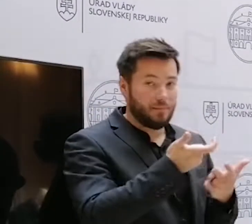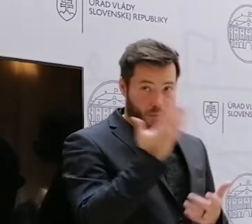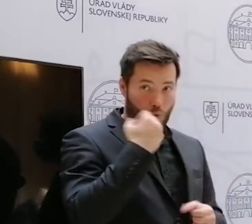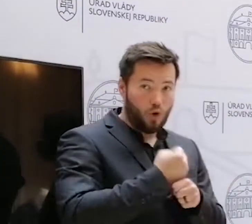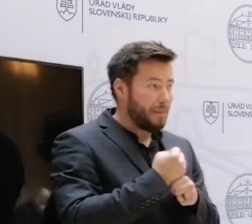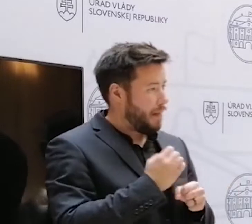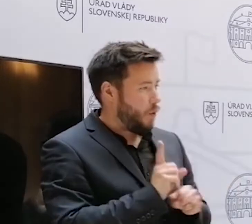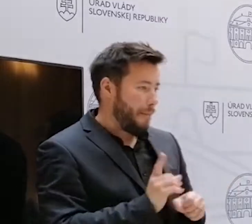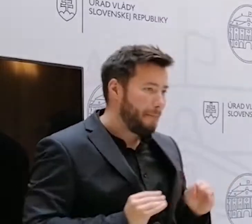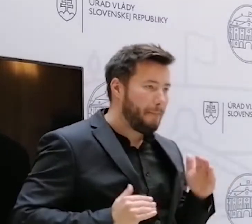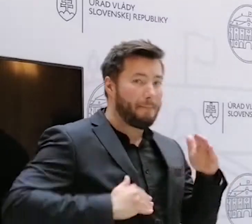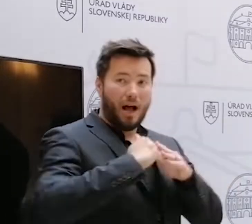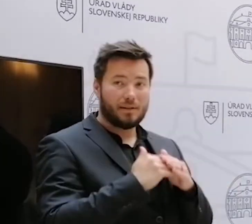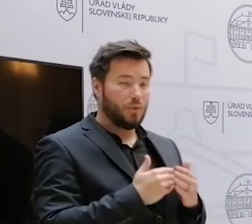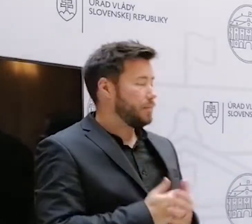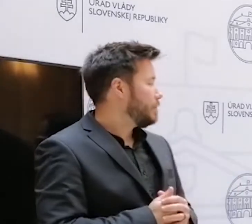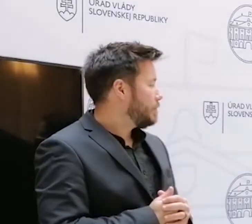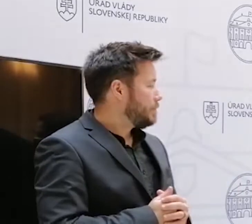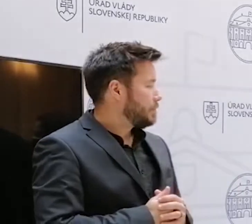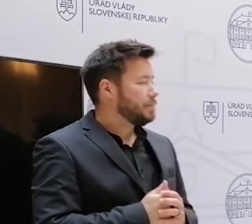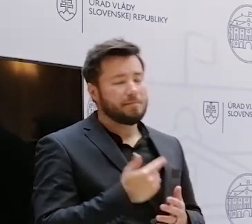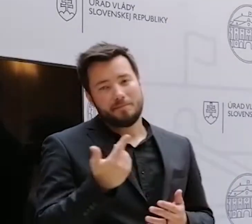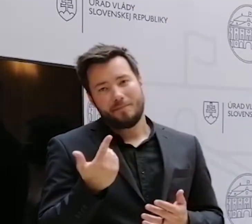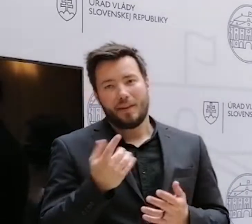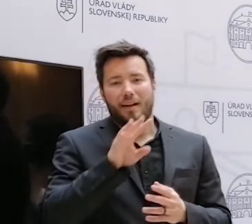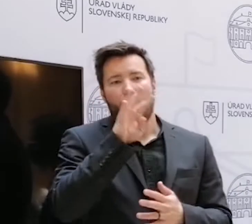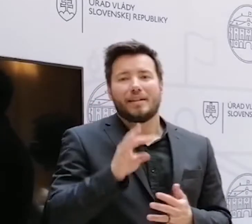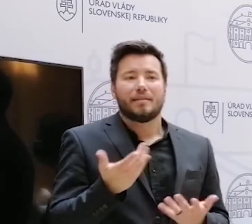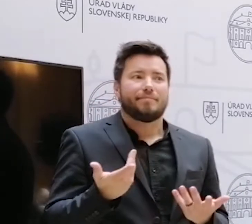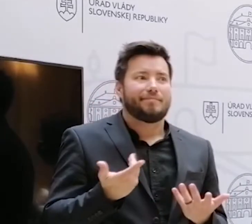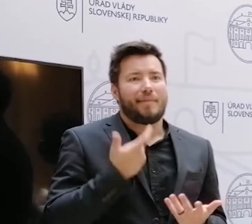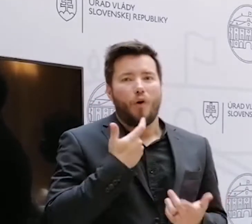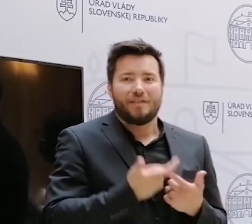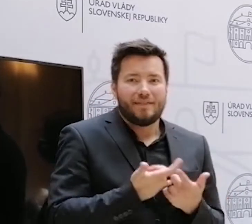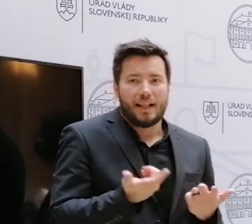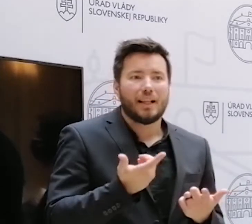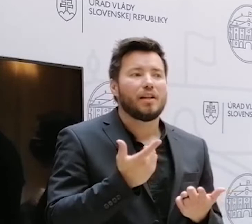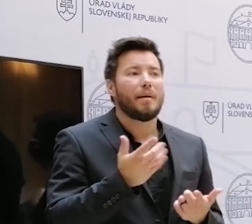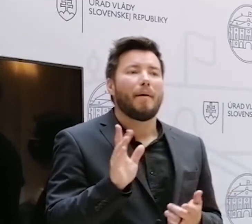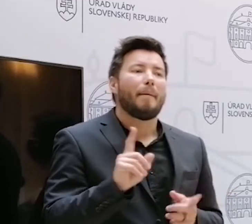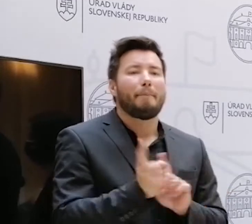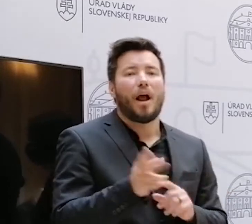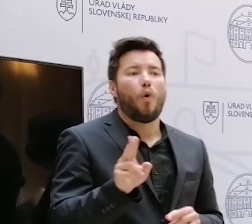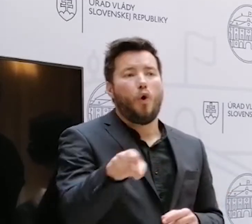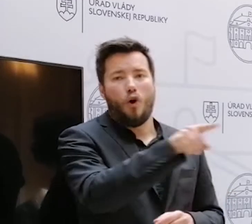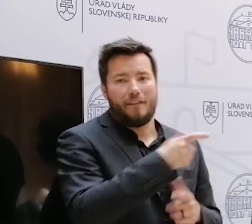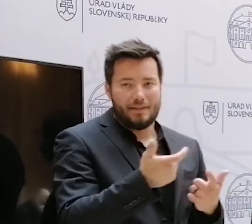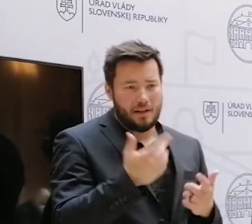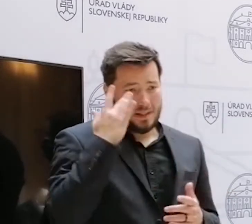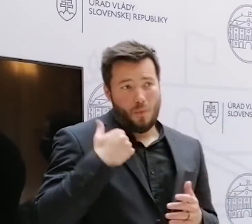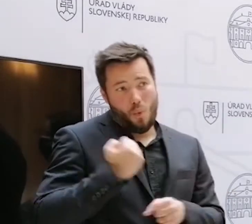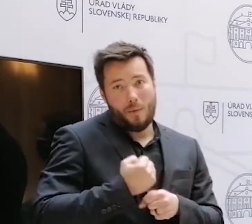Ja som bola takto. Otázka je, že teraz komu všetkému a ako treba vysvetľovať reformu. Myslím si, že som bola maximum preto, aby som vysvetlila, na čom stojí reforma.